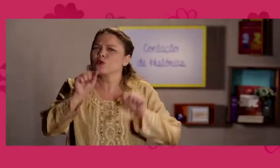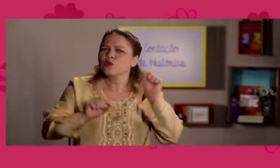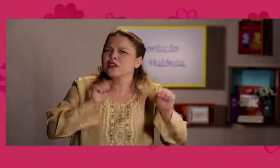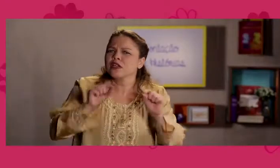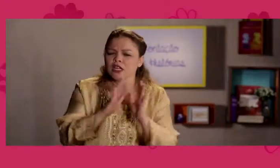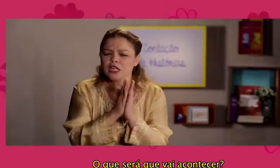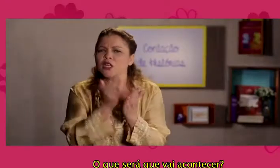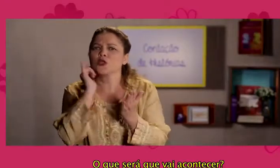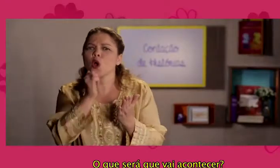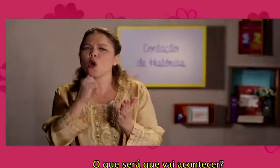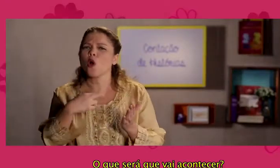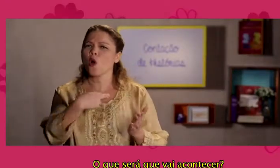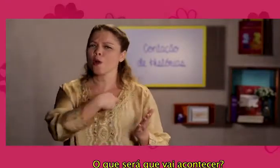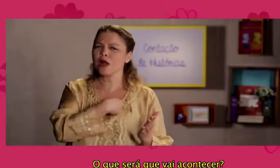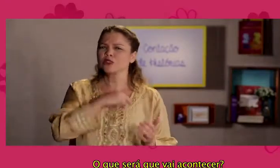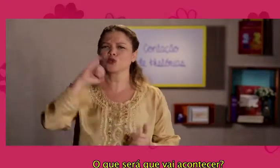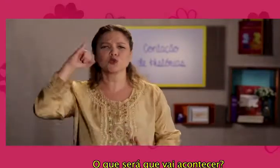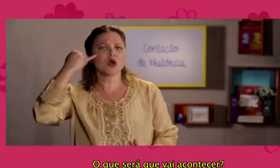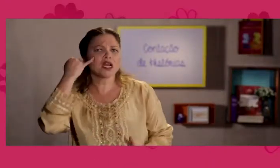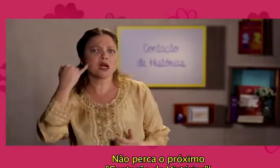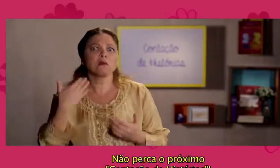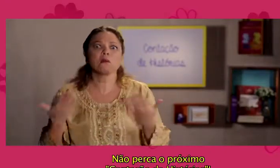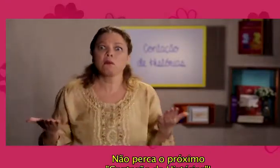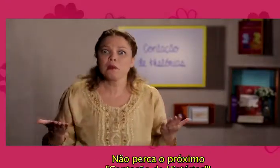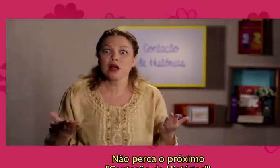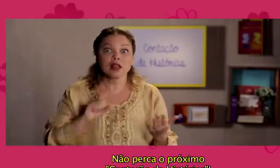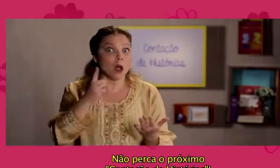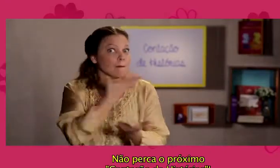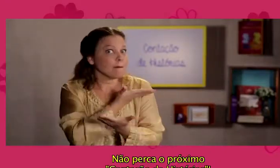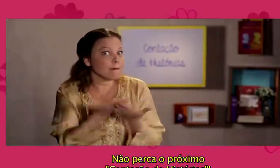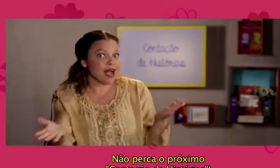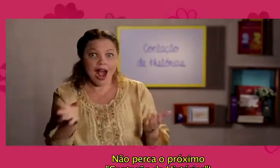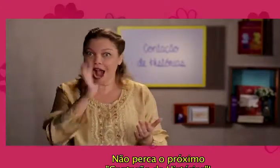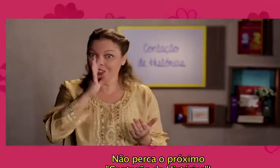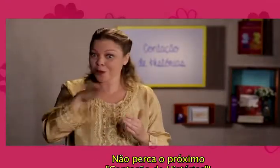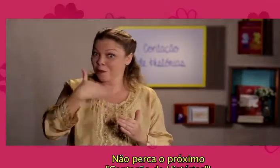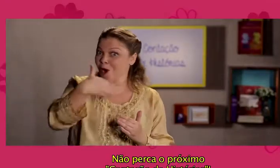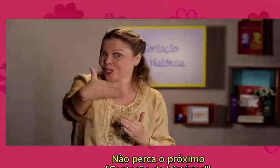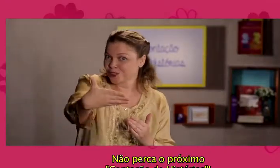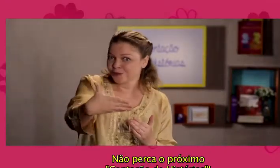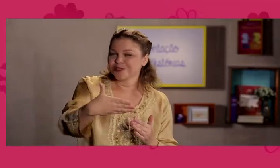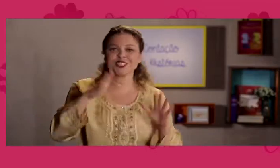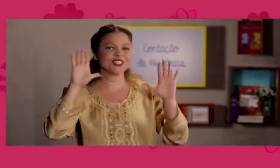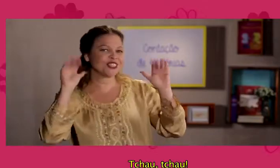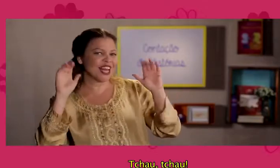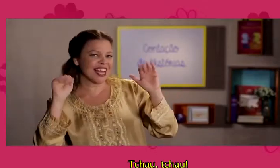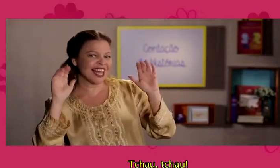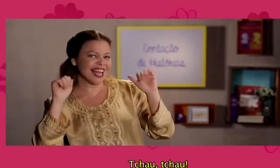O que será que vai acontecer? Não perca o próximo Contação de Histórias. Tchau, tchau!